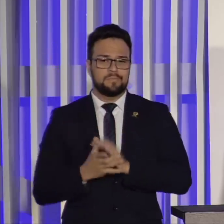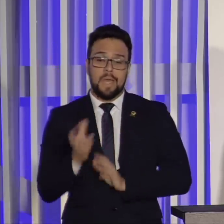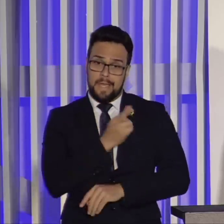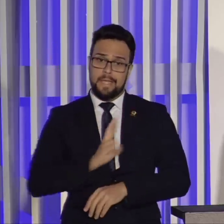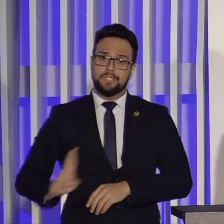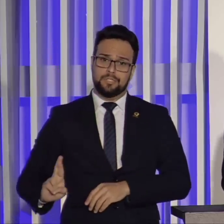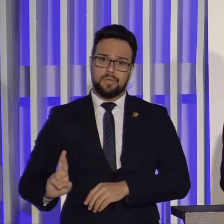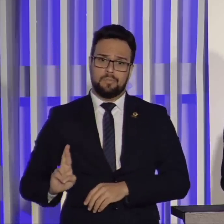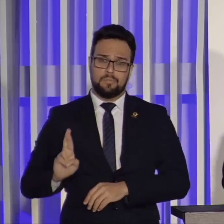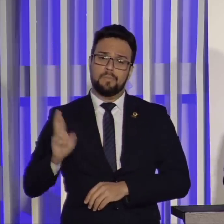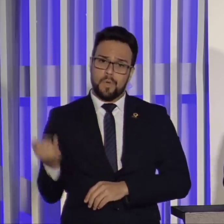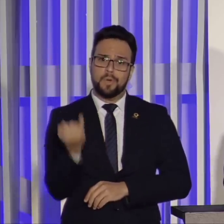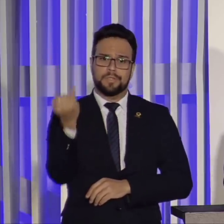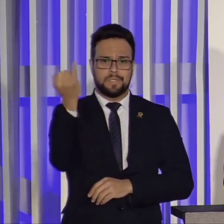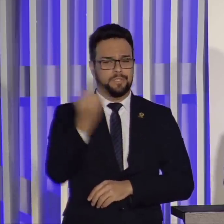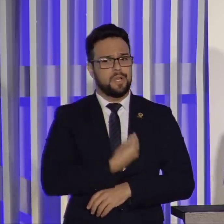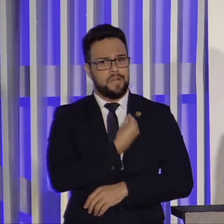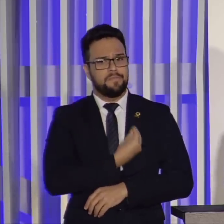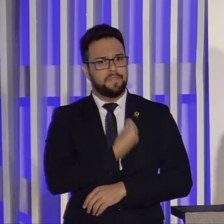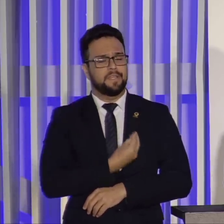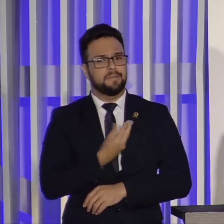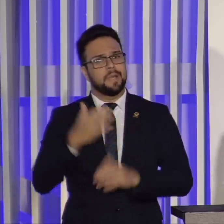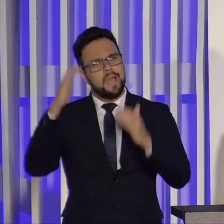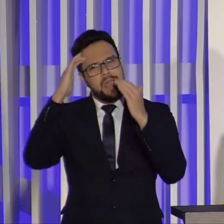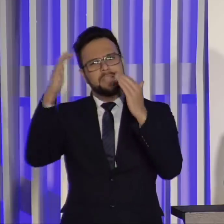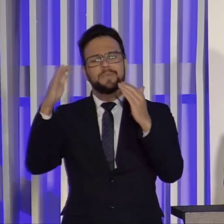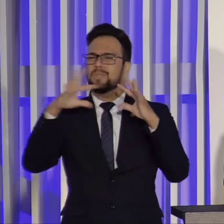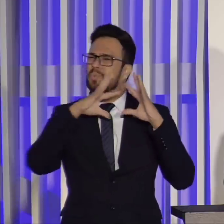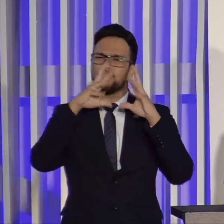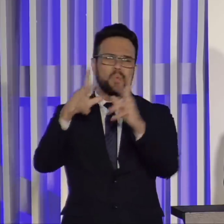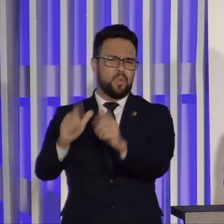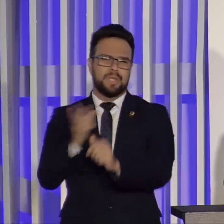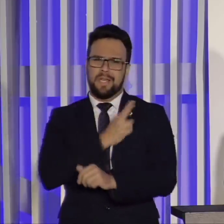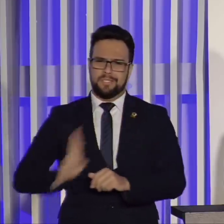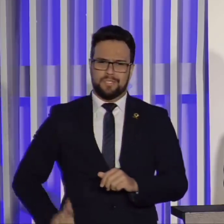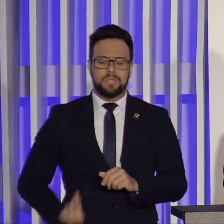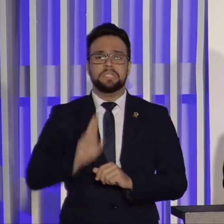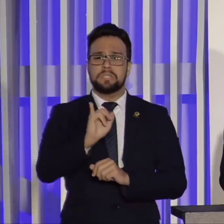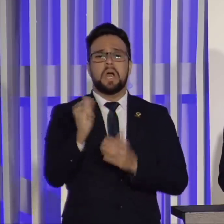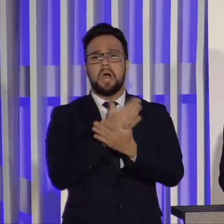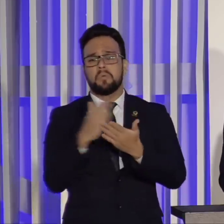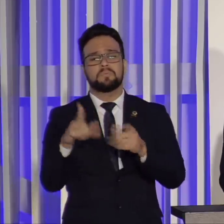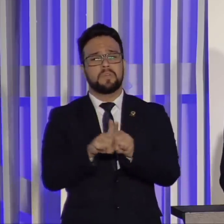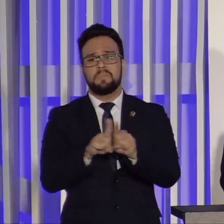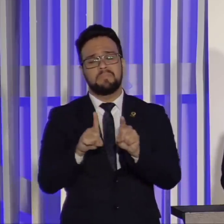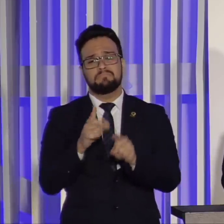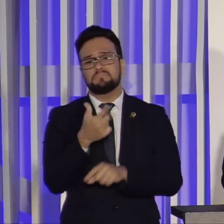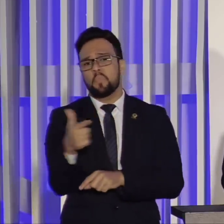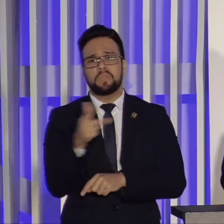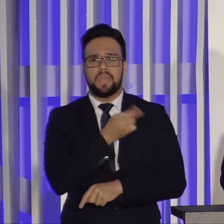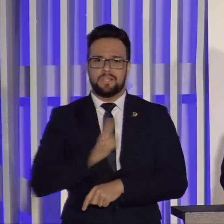parte da nossa vida. Respeitamos todas as religiões e até quem não as tenha. Mas eu, particularmente,